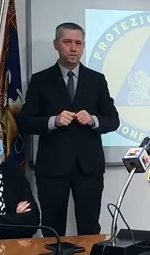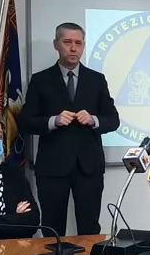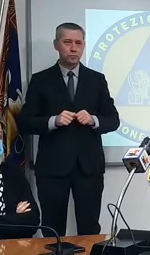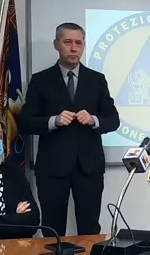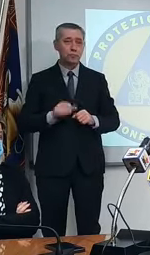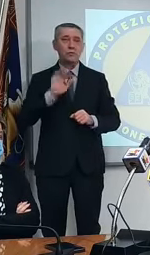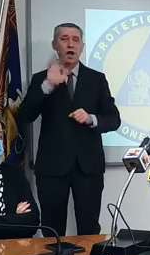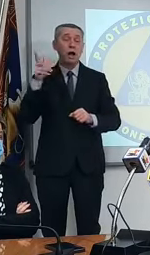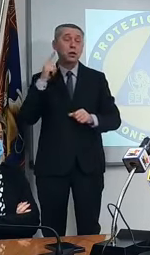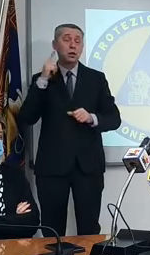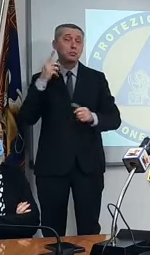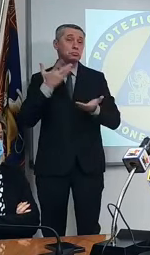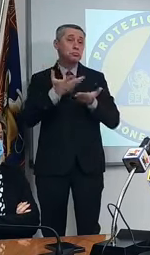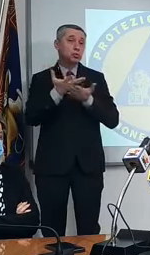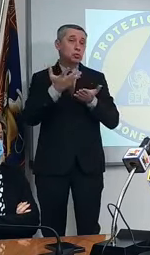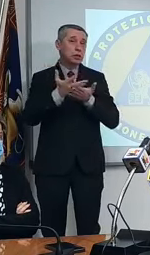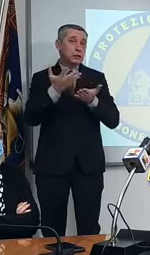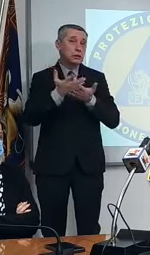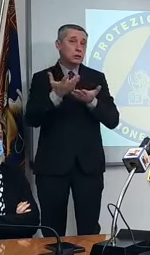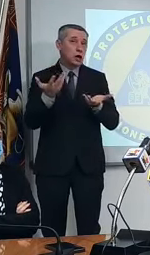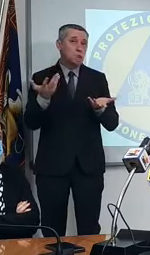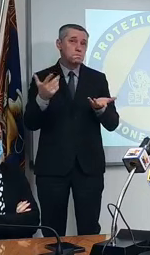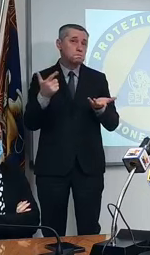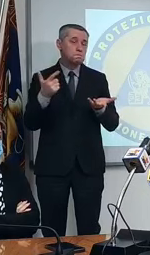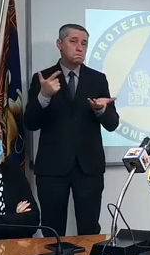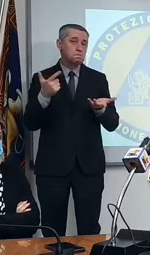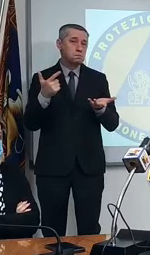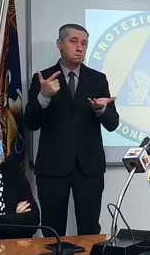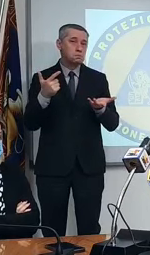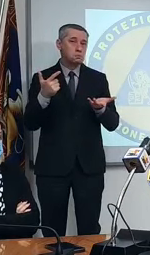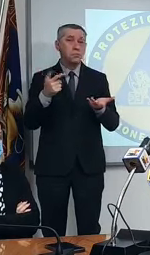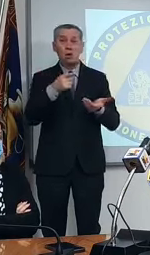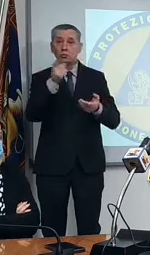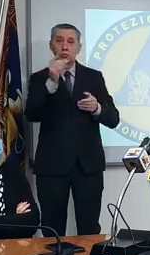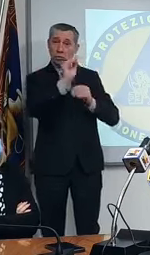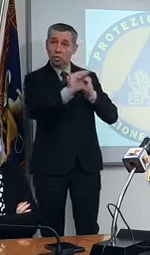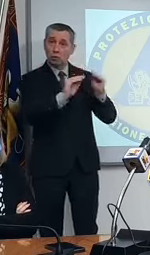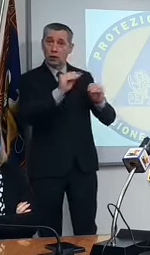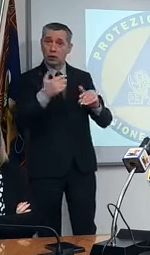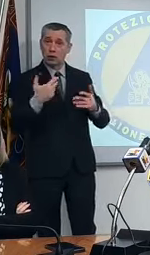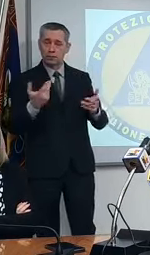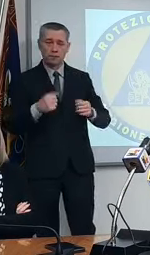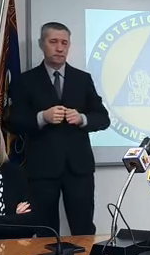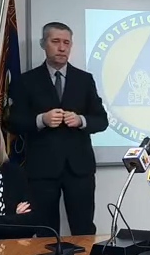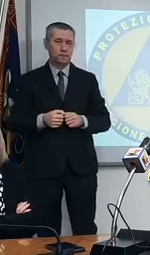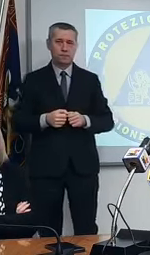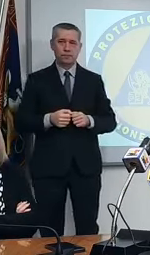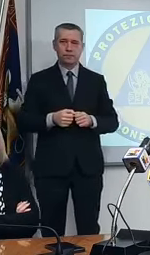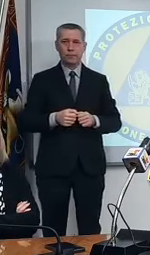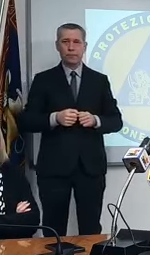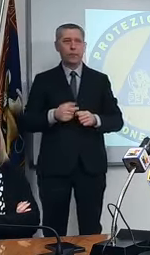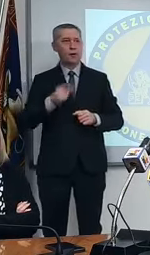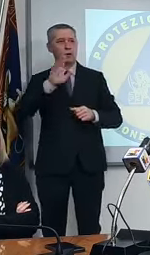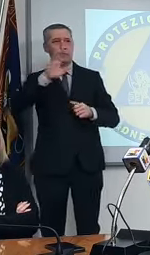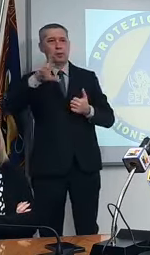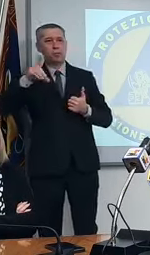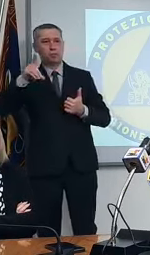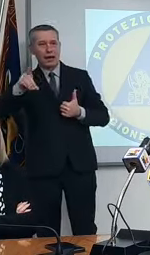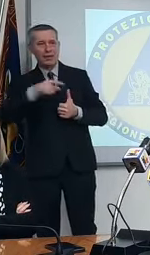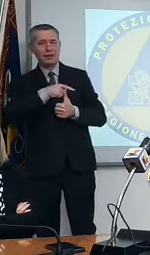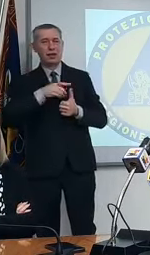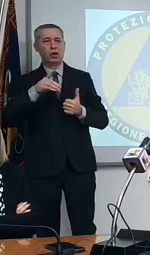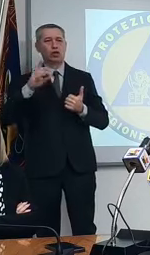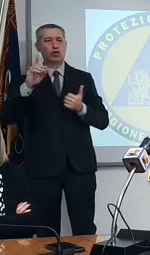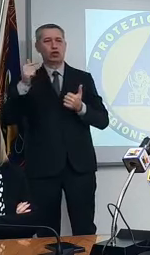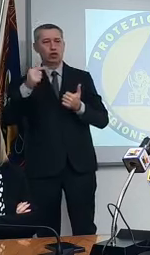Altre notizie, non ce ne sono, e passerei la parola alla domanda, prego. Parisi, Tosatto,